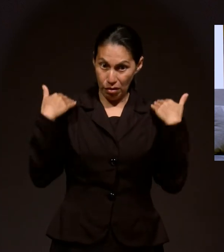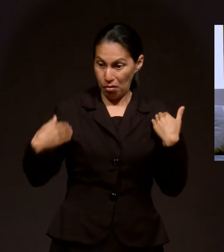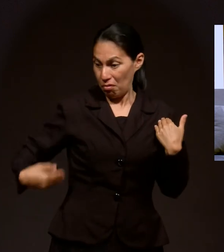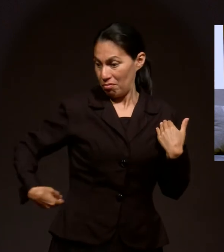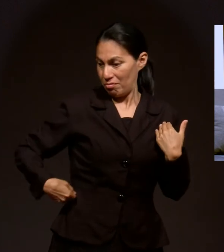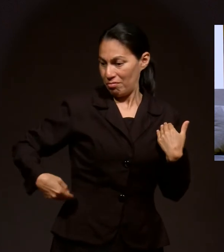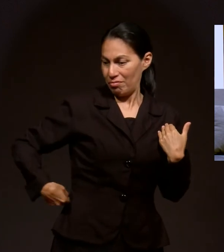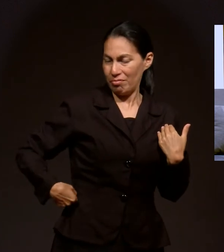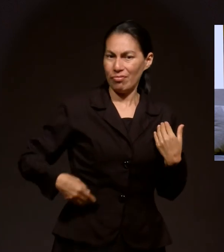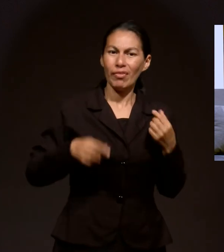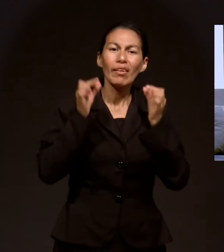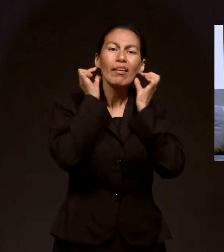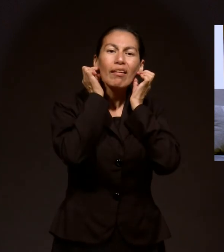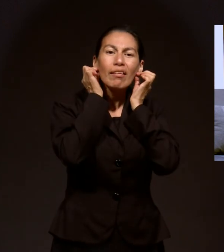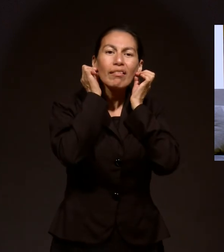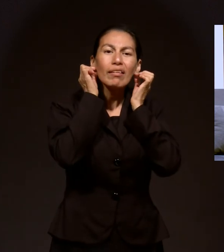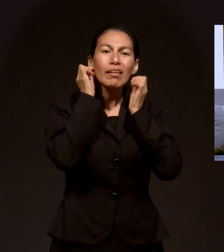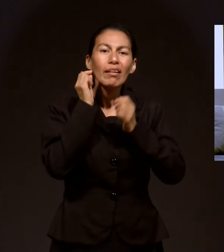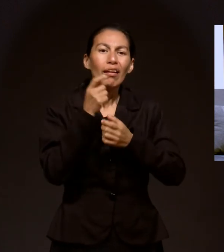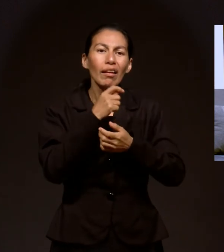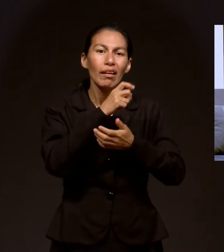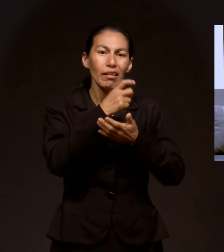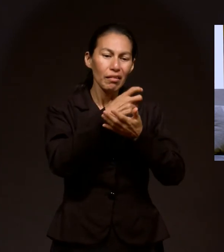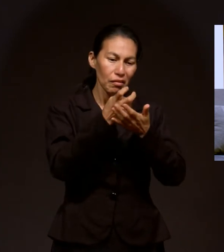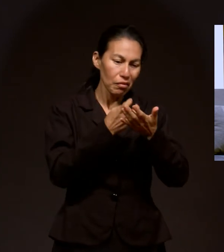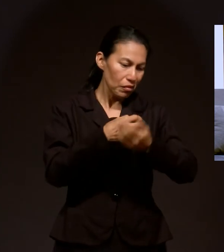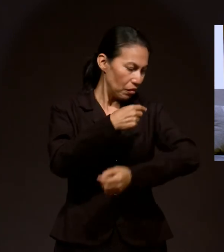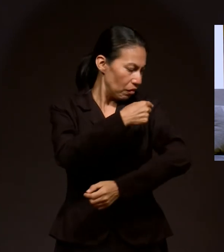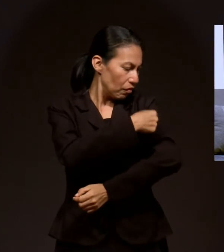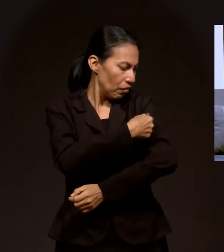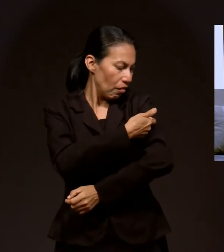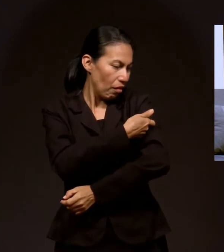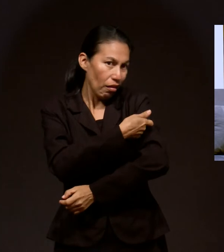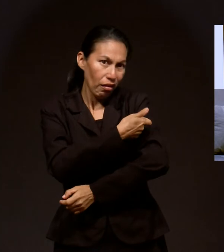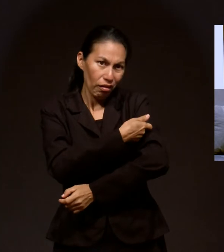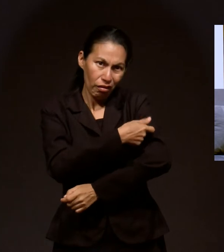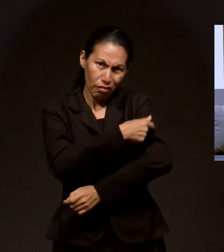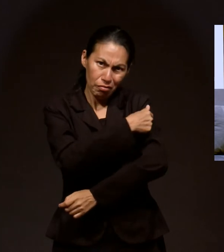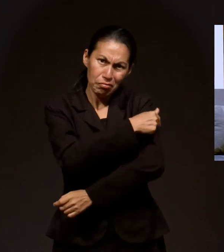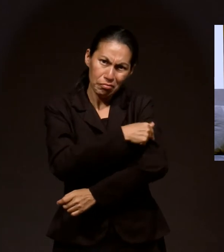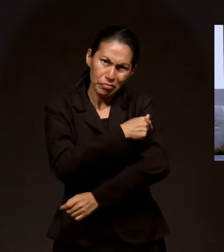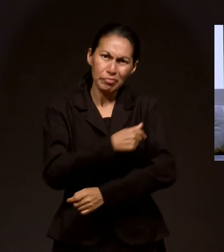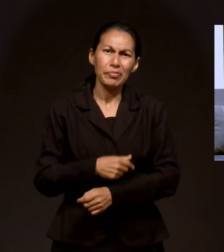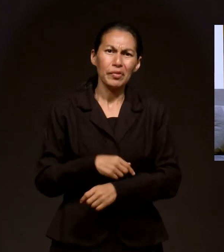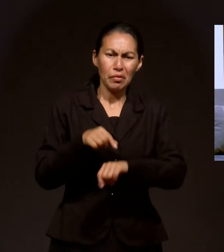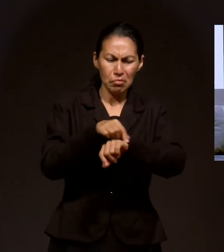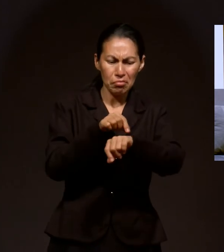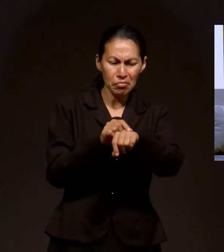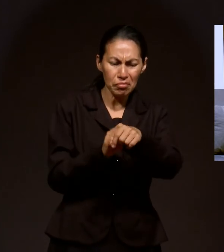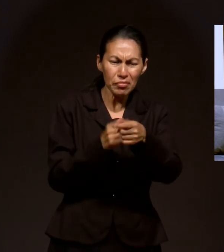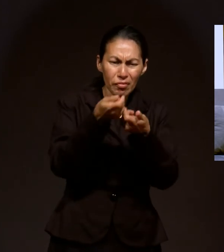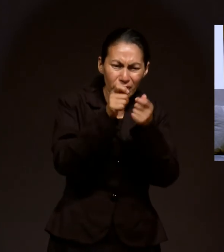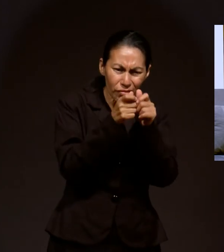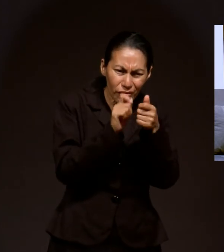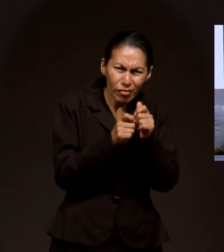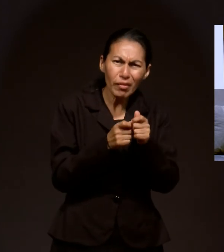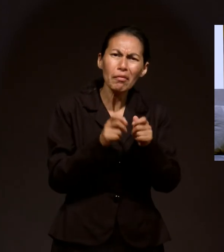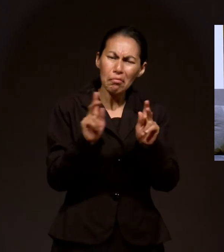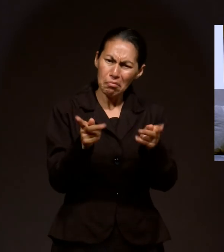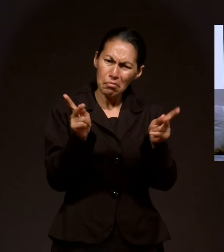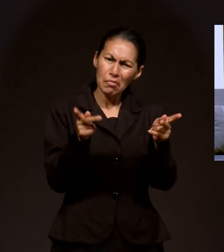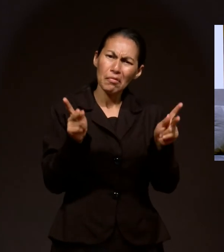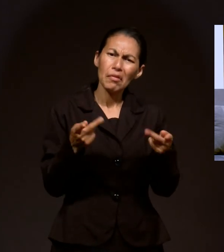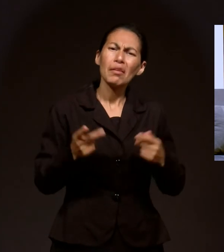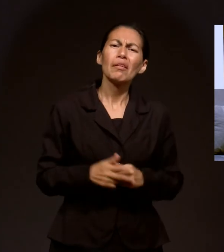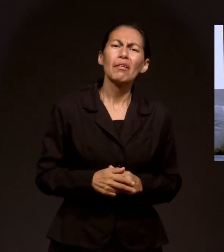por la cintura, aretes, tatuajes, consumía drogas, vendía pulseras en el parque